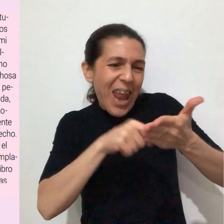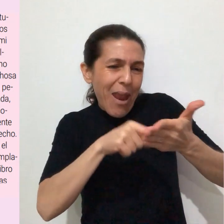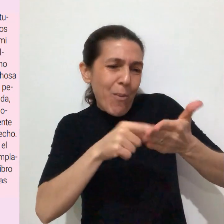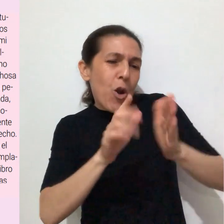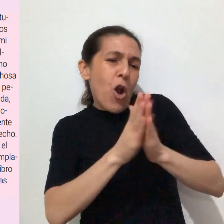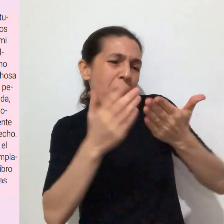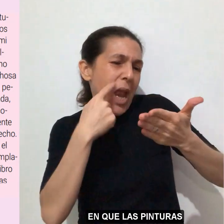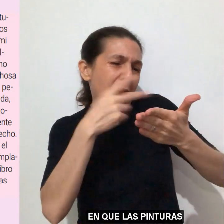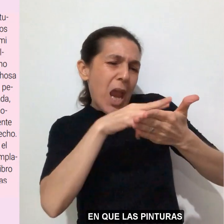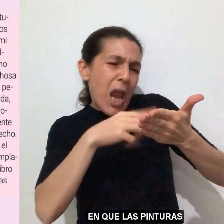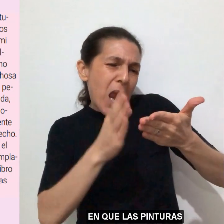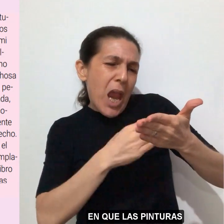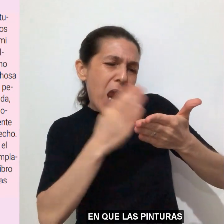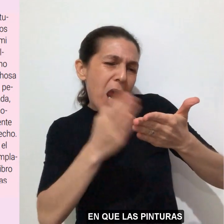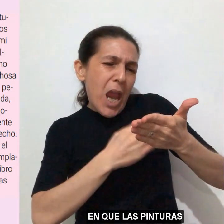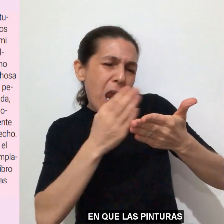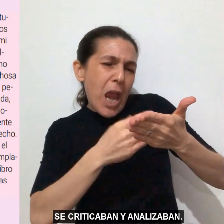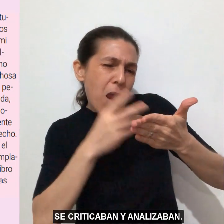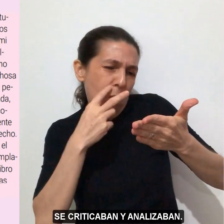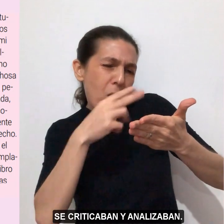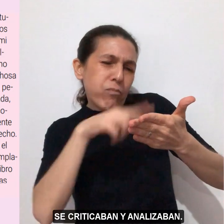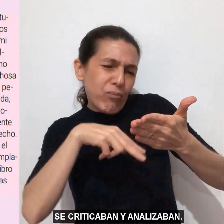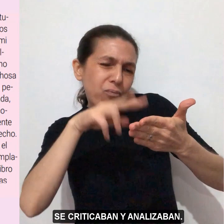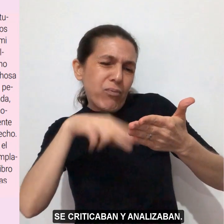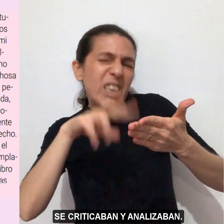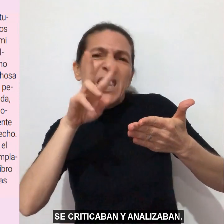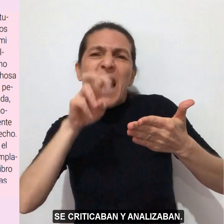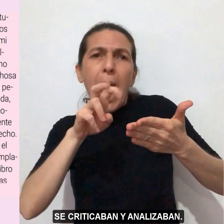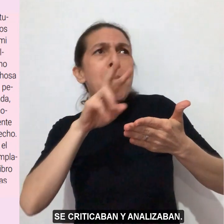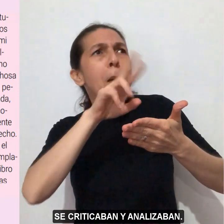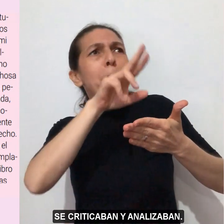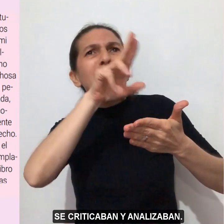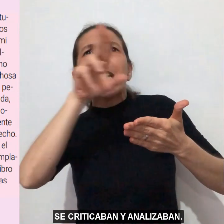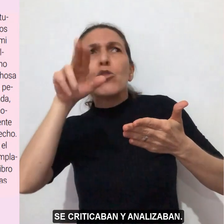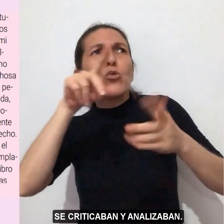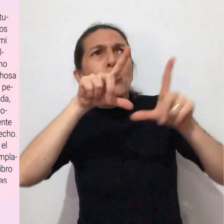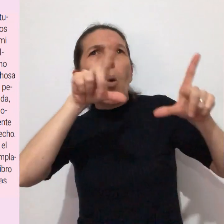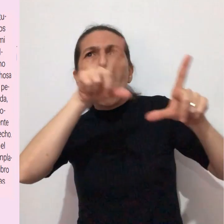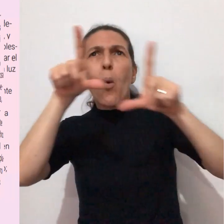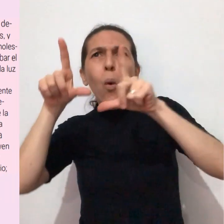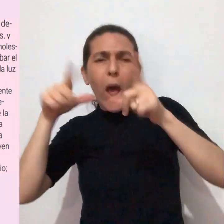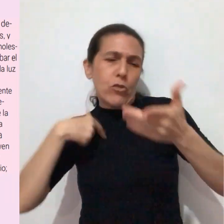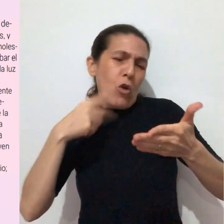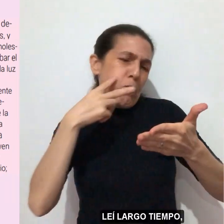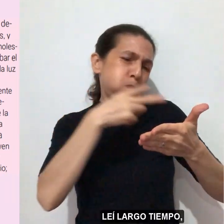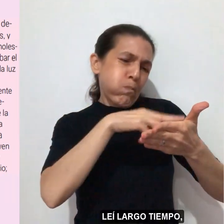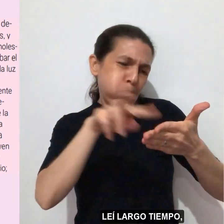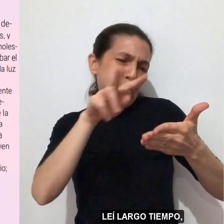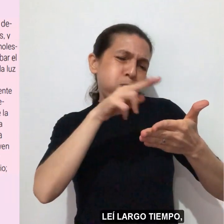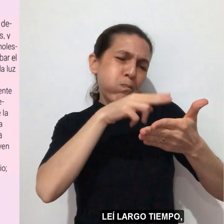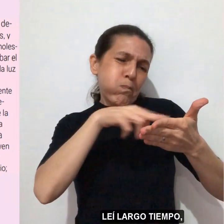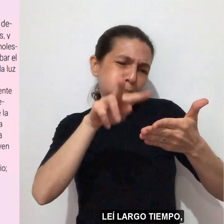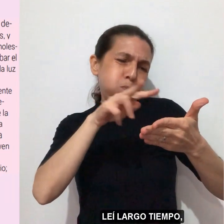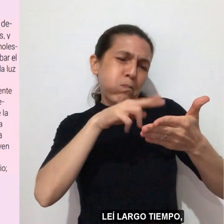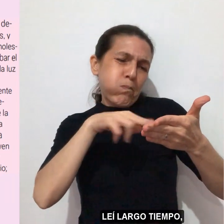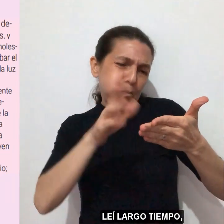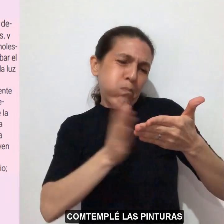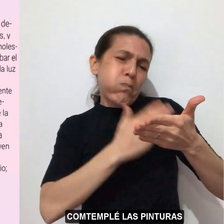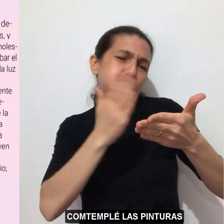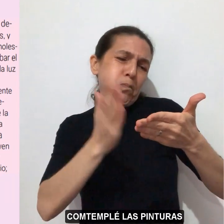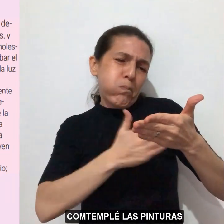en que las pinturas se criticaban y analizaban. Leí largo tiempo,